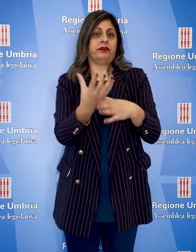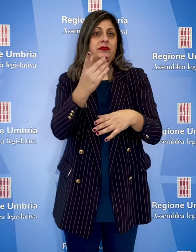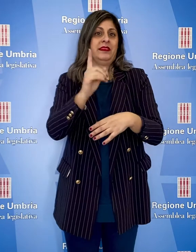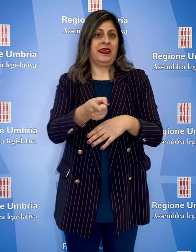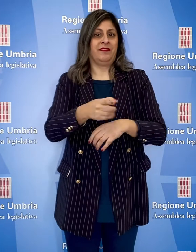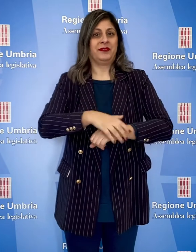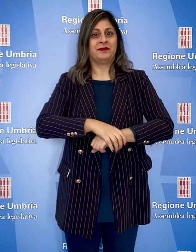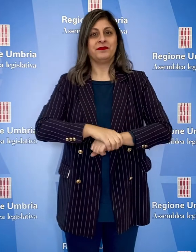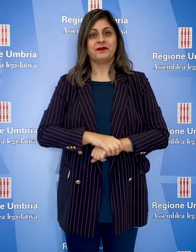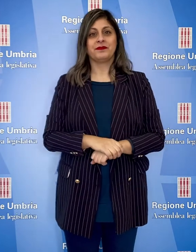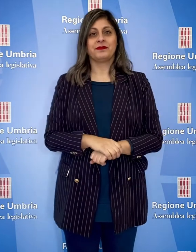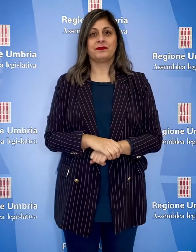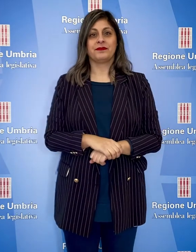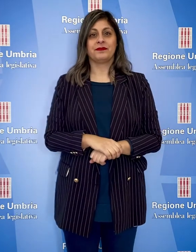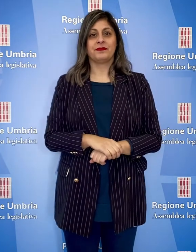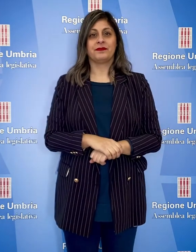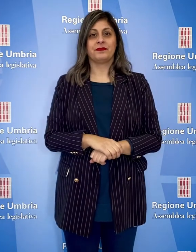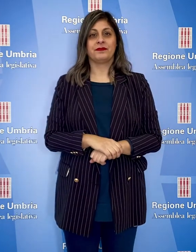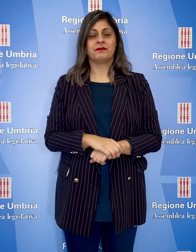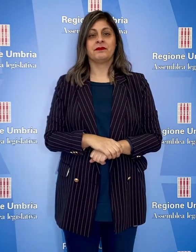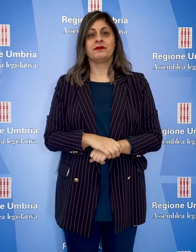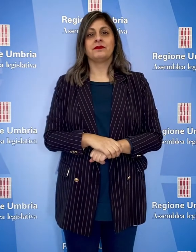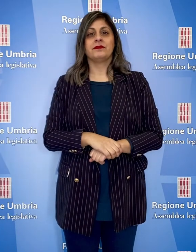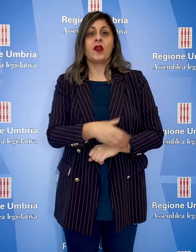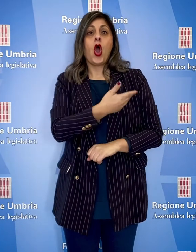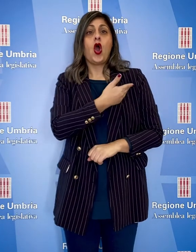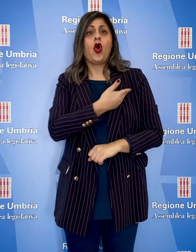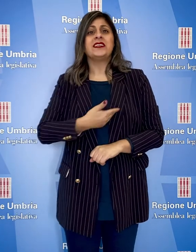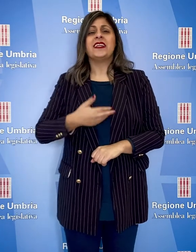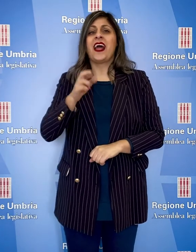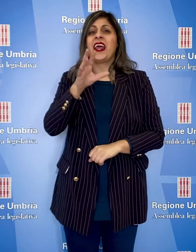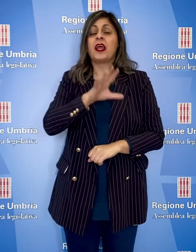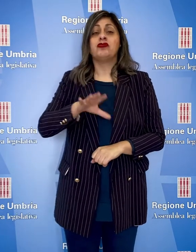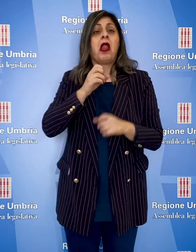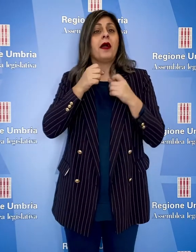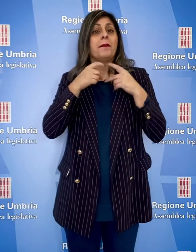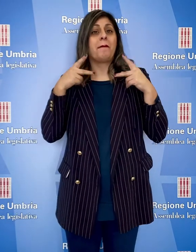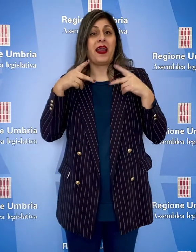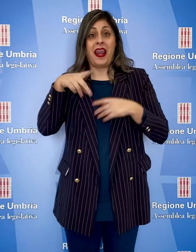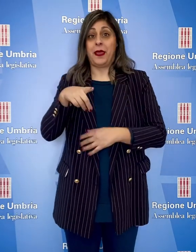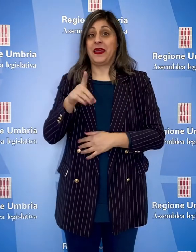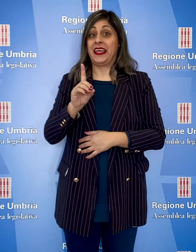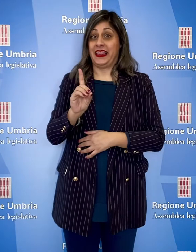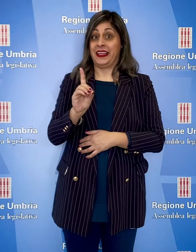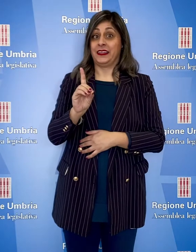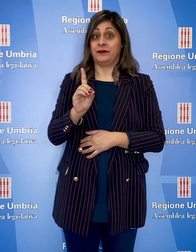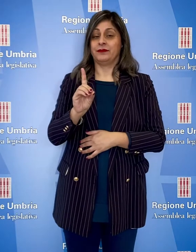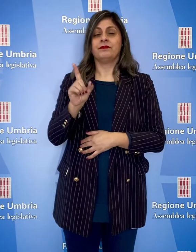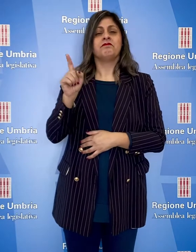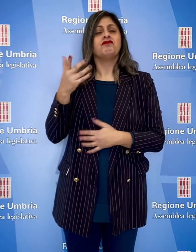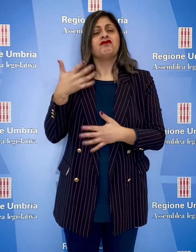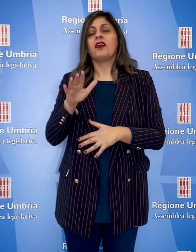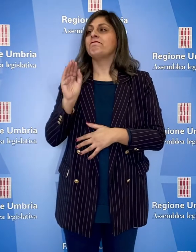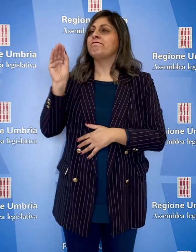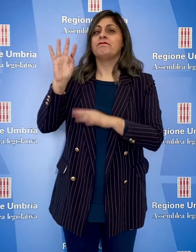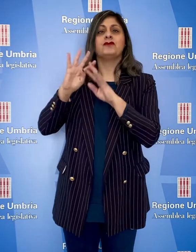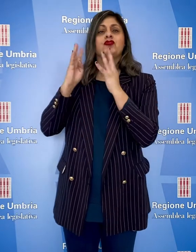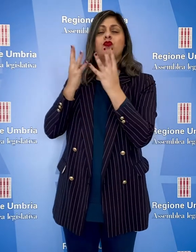organismo. Il consigliere regionale Fabio Paparelli, Partito Democratico, ha chiesto